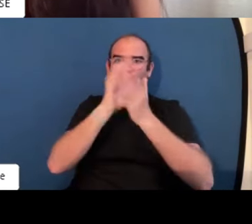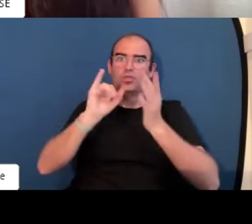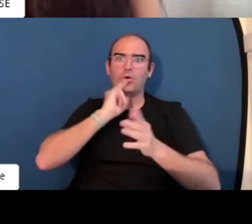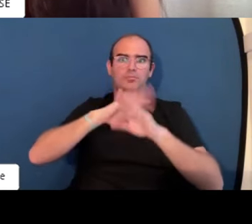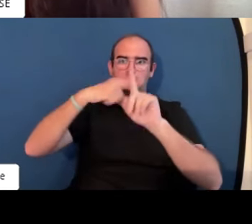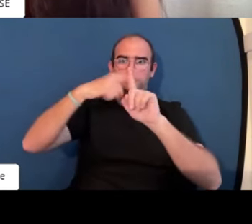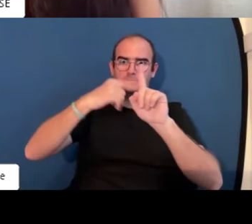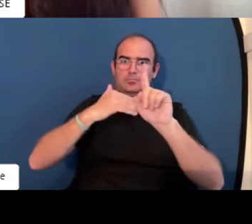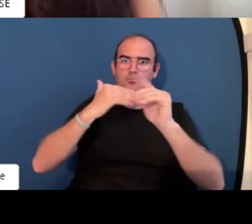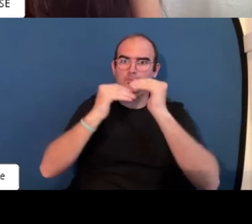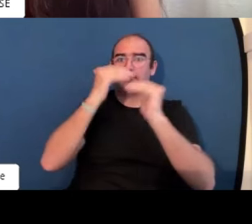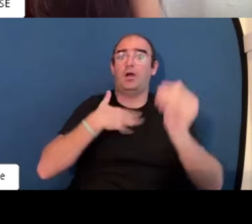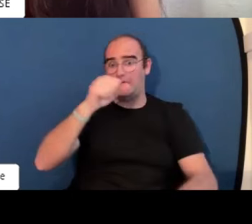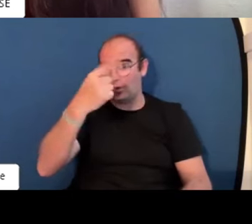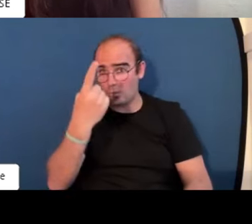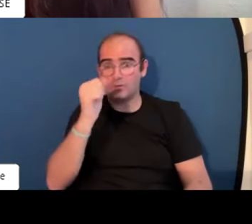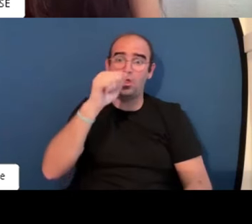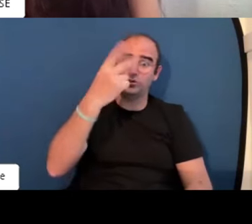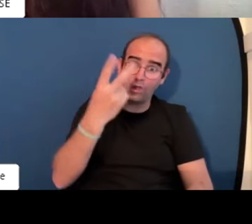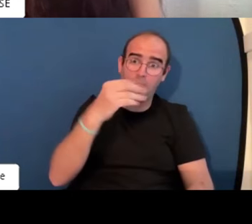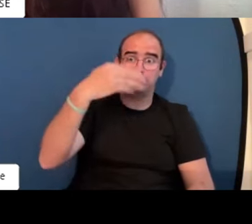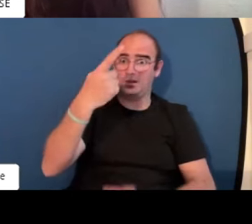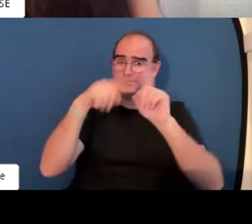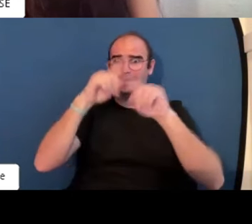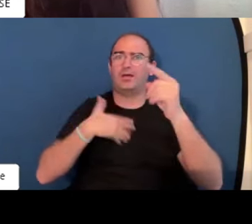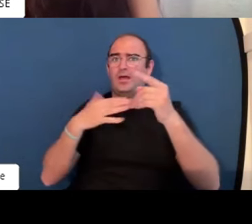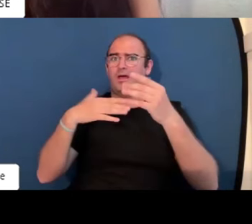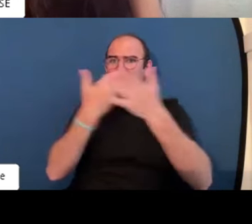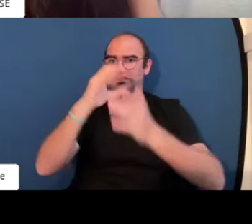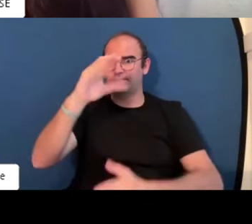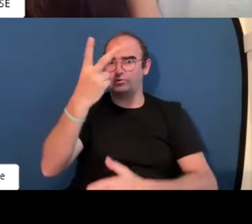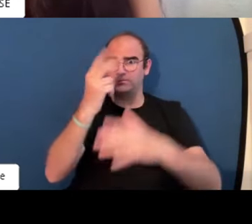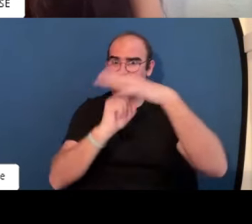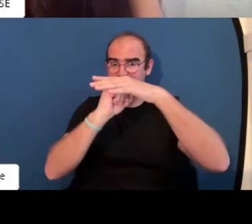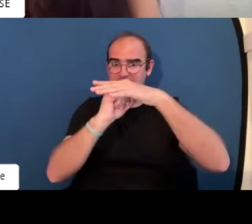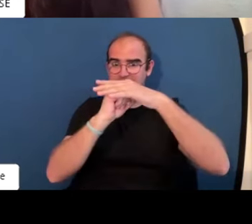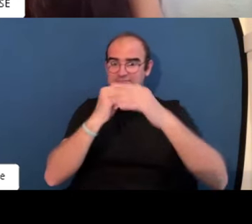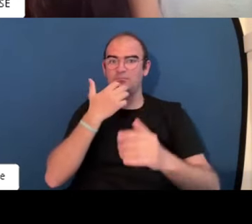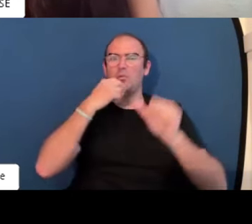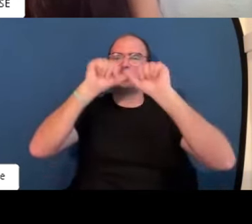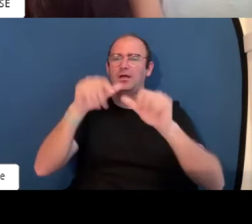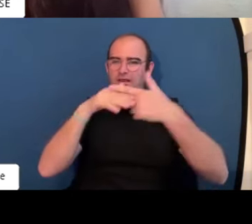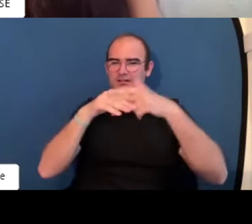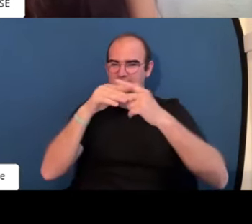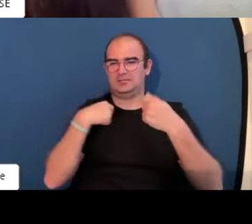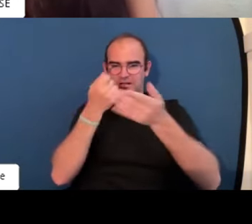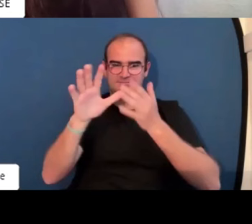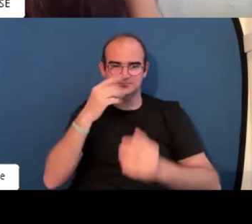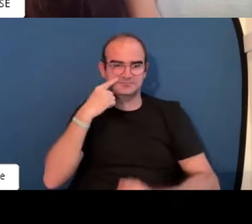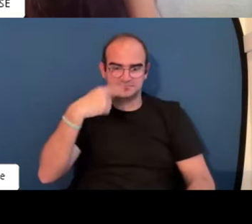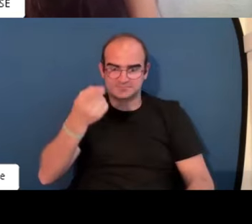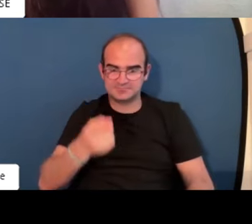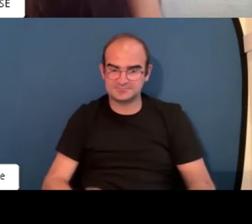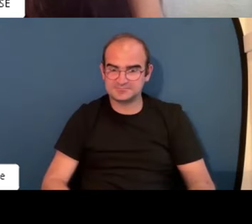herramientas porque nos ayudan a formarnos en idiomas a través de niveles